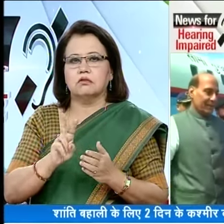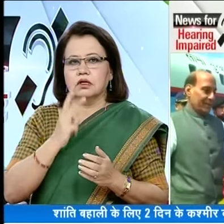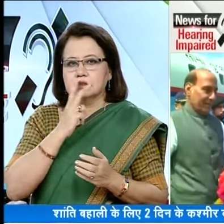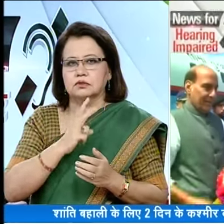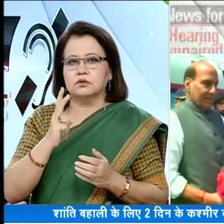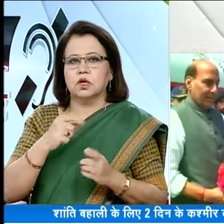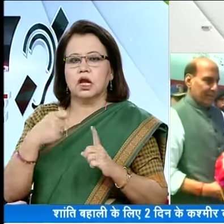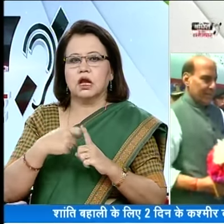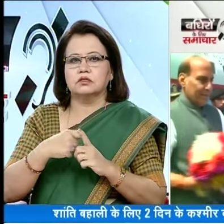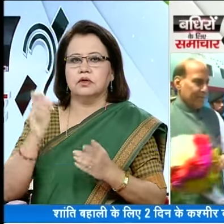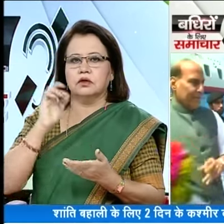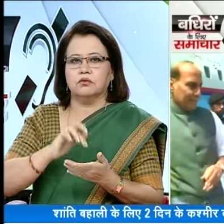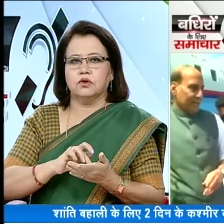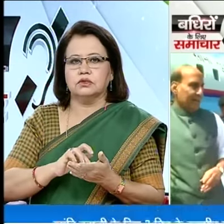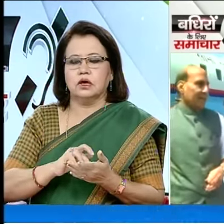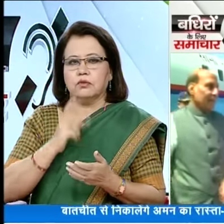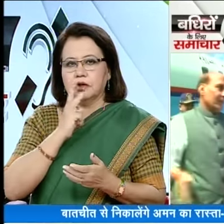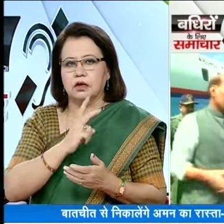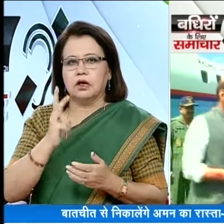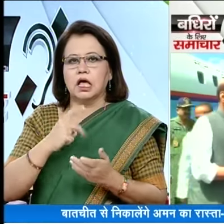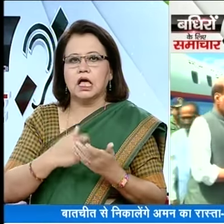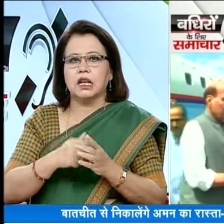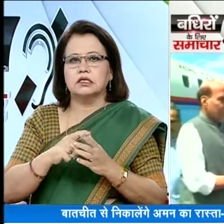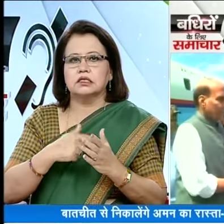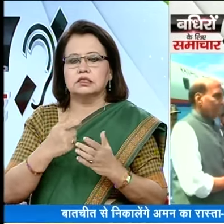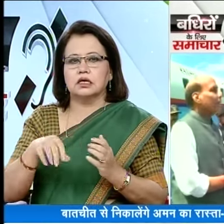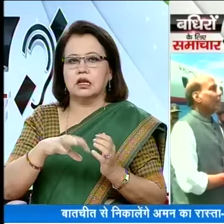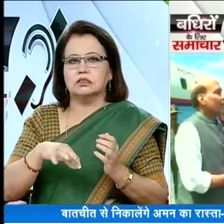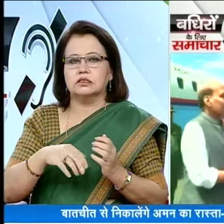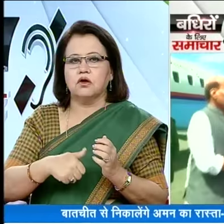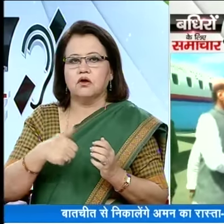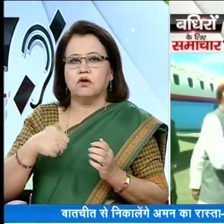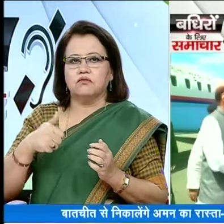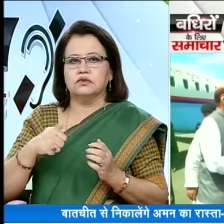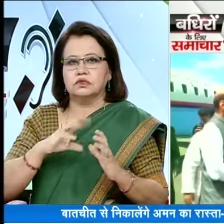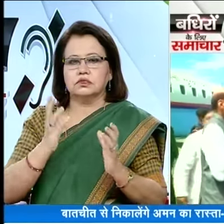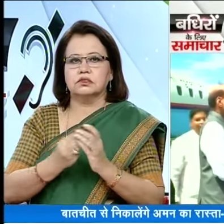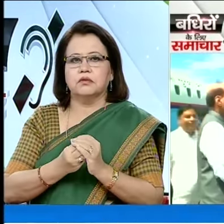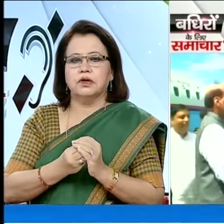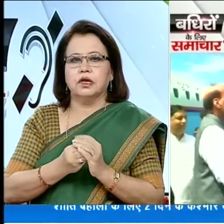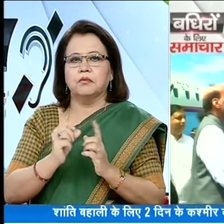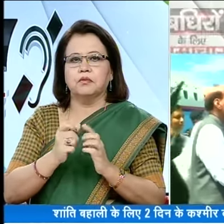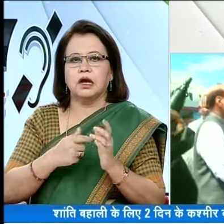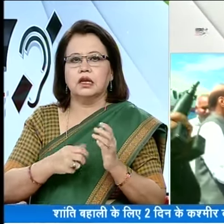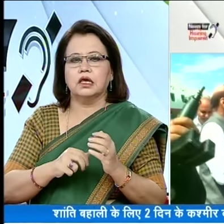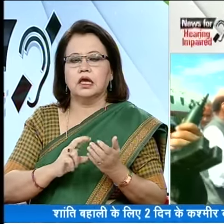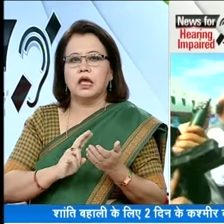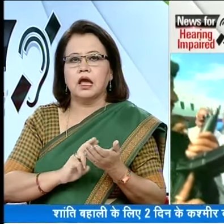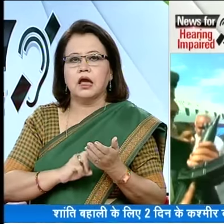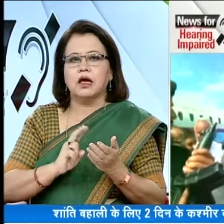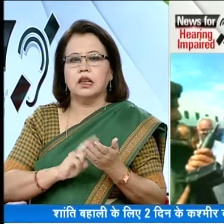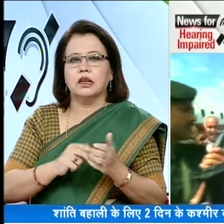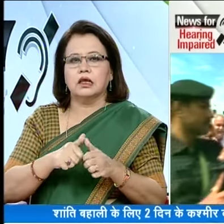दो दिन के दौरे पर कश्मीर पहुंचने हैं अपने दौरे पर राजनाच सिंग राज्य के अधिकारियों, सभी पार्टियों के नेताओं